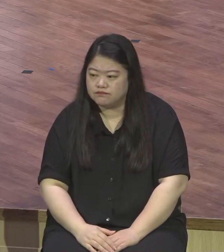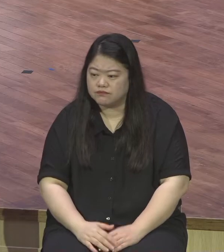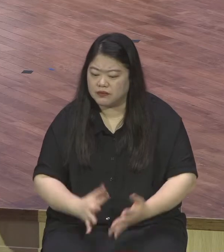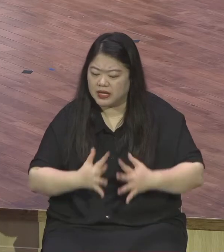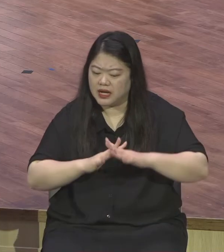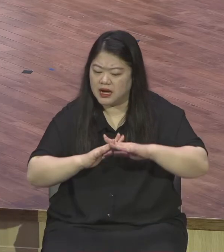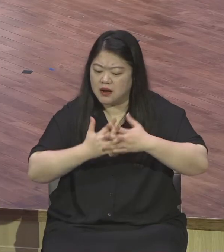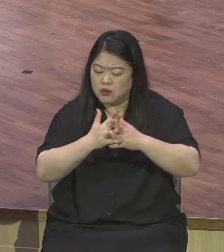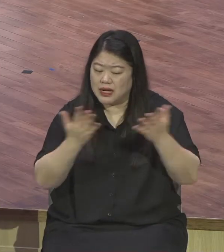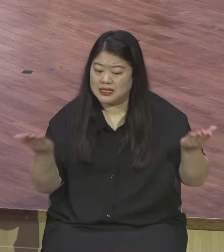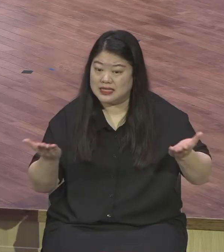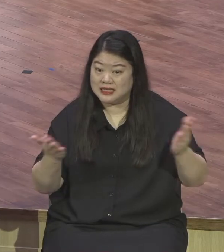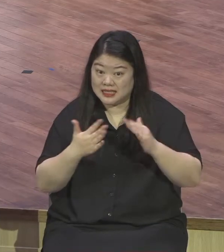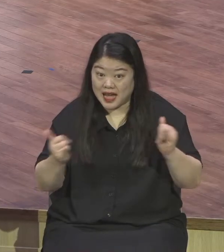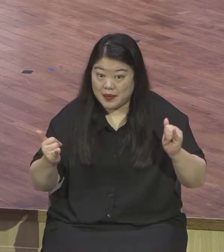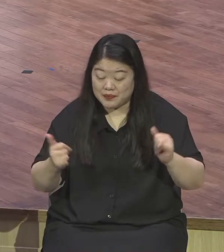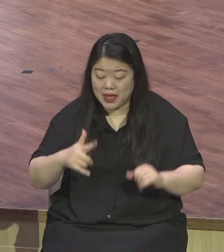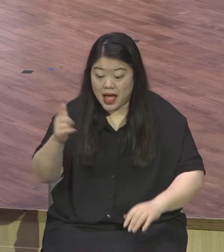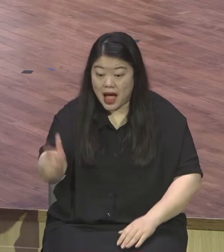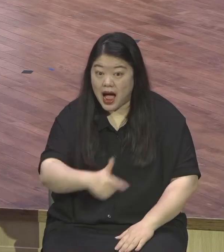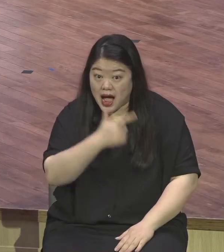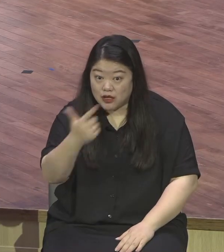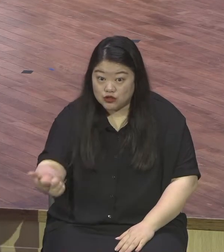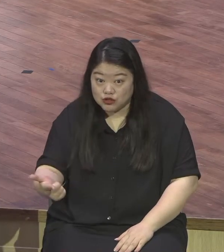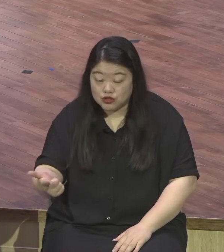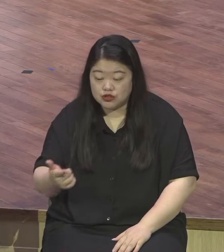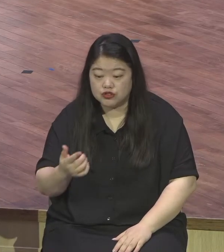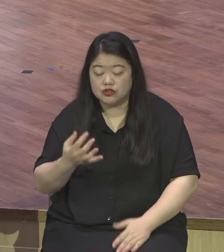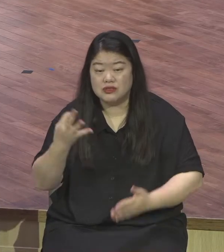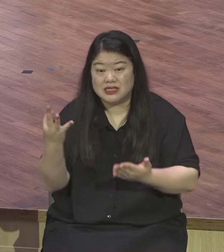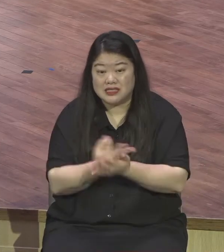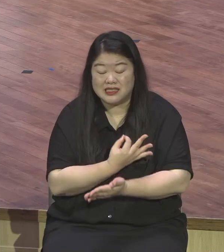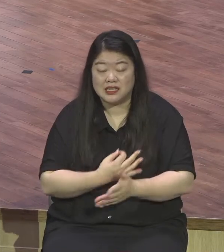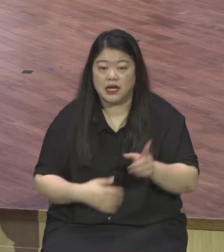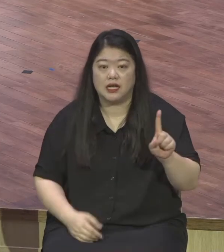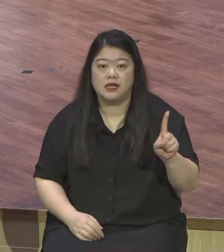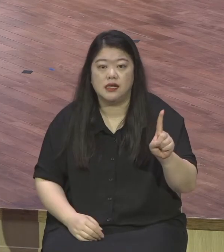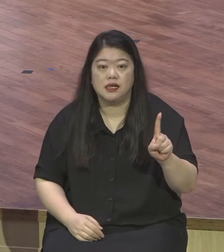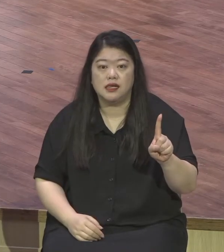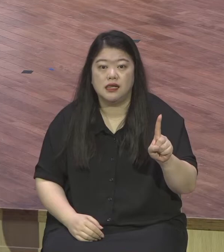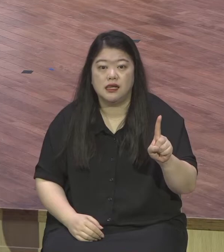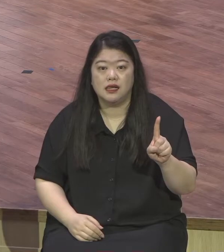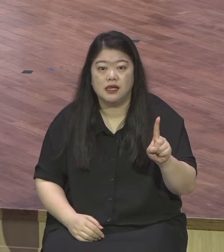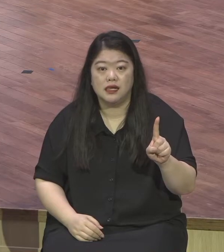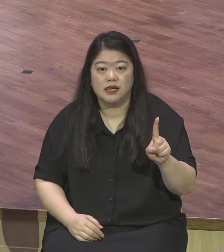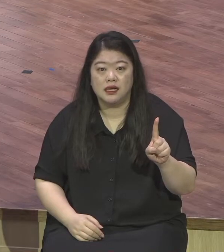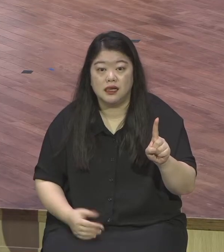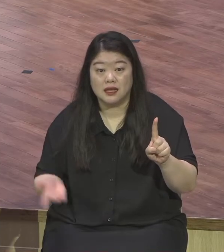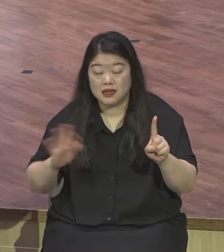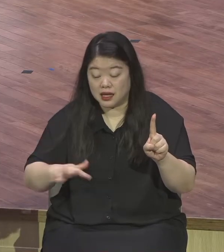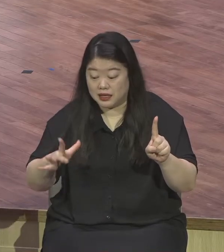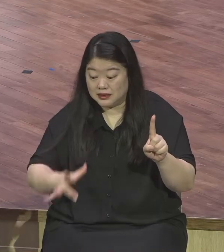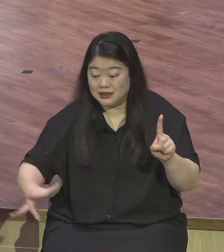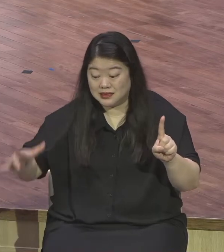대나리온 그 건장한 장정이 하루 일에서 하루 꼬박 일에서 받는